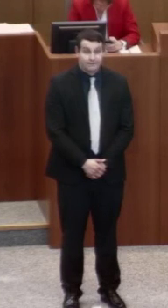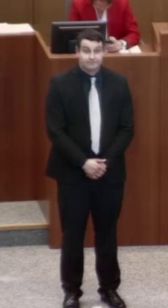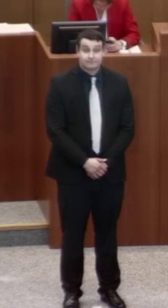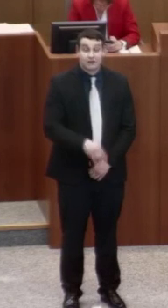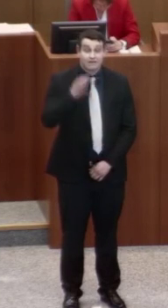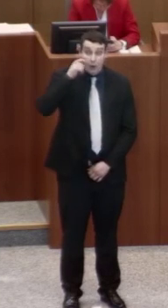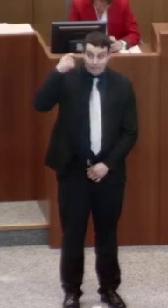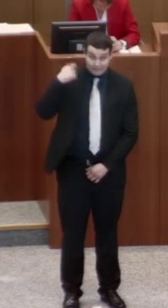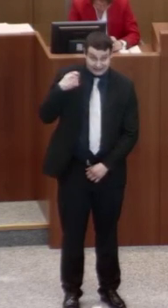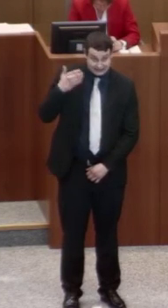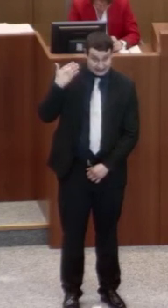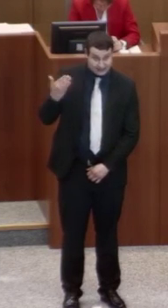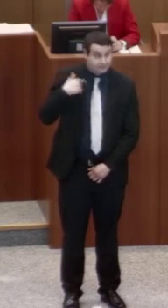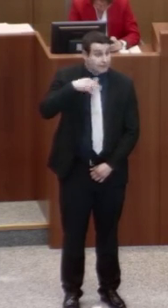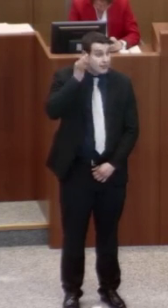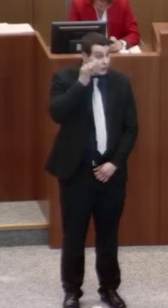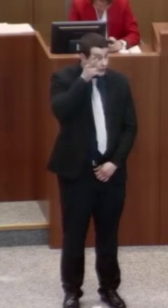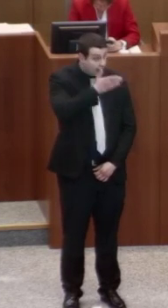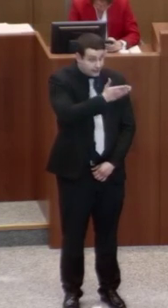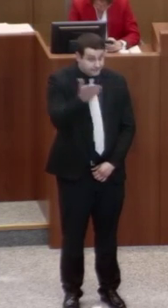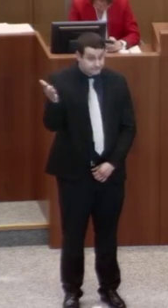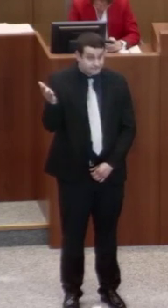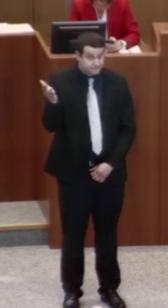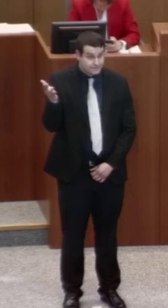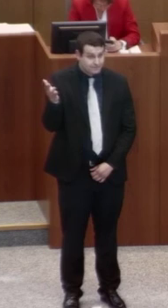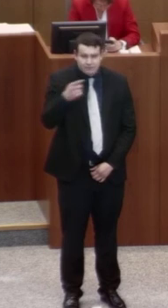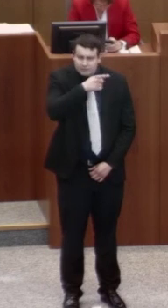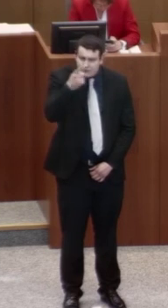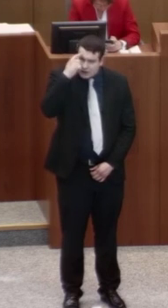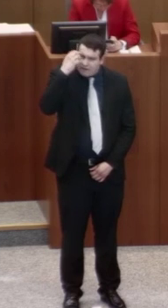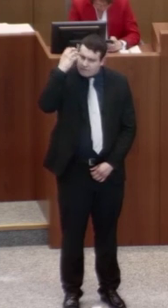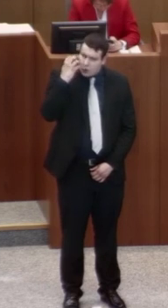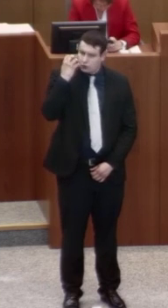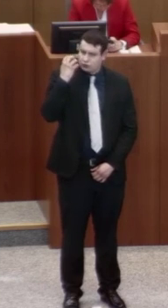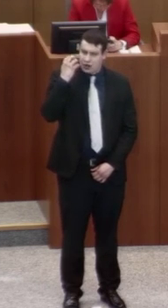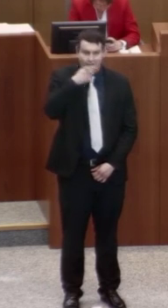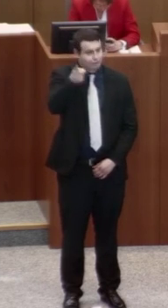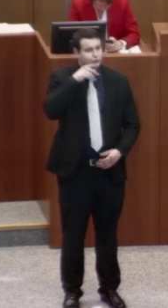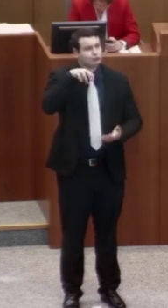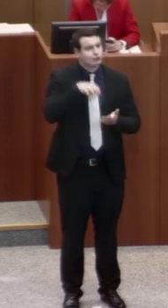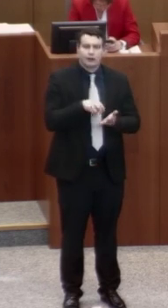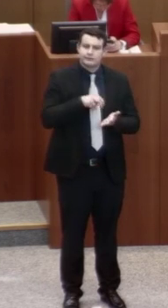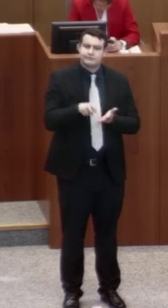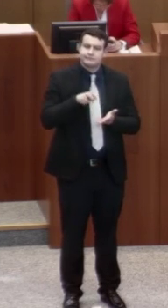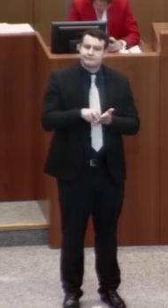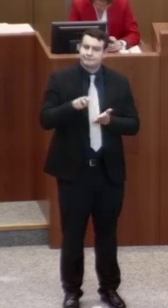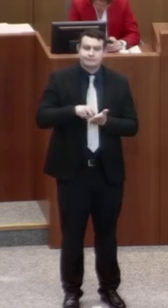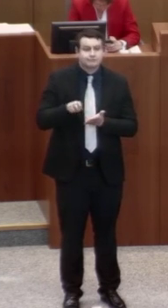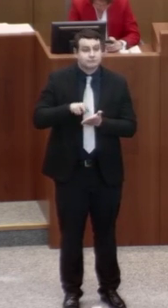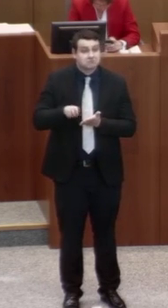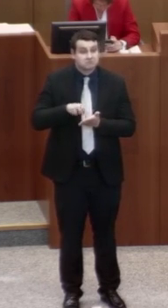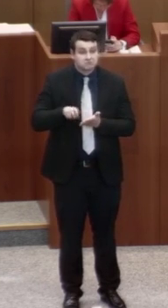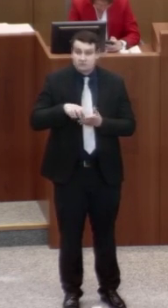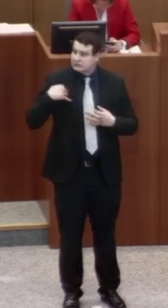Frau Präsidentin, meine Damen und Herren, stellen Sie sich einfach mal vor, Sie sind in der Stadt unterwegs, haben Ihre